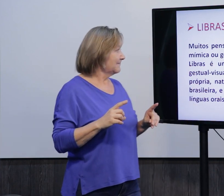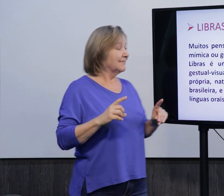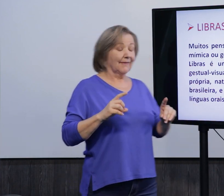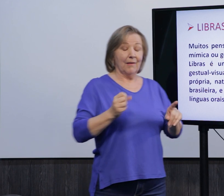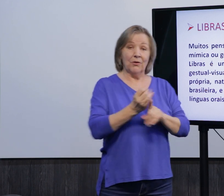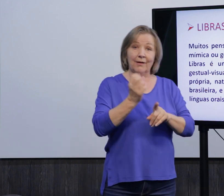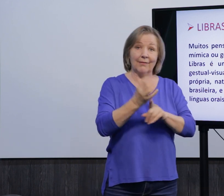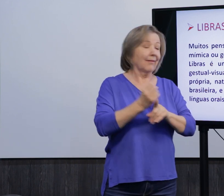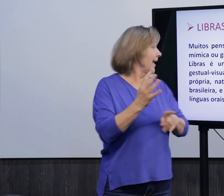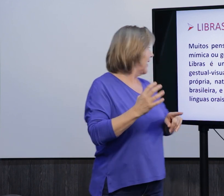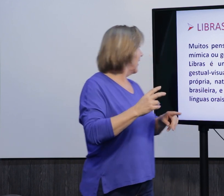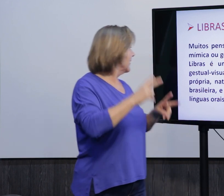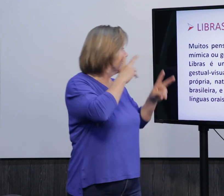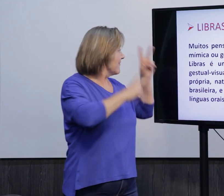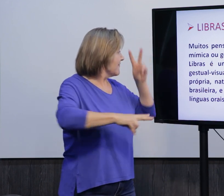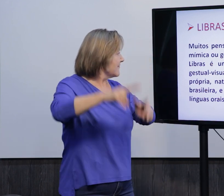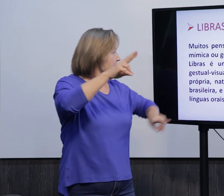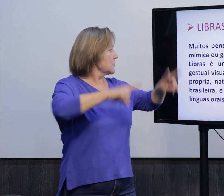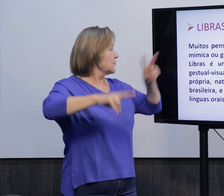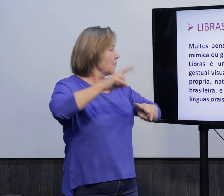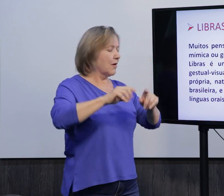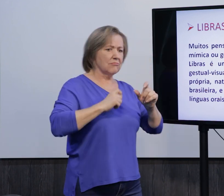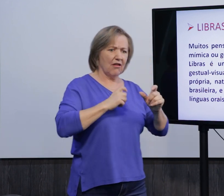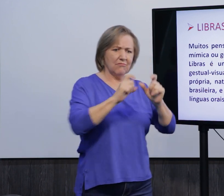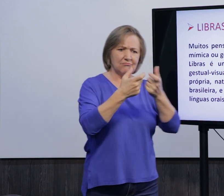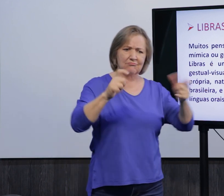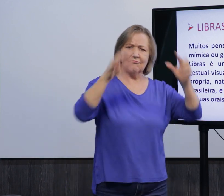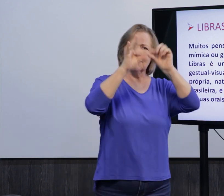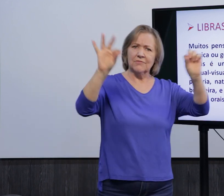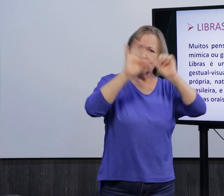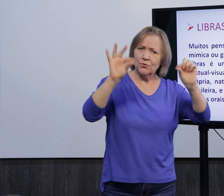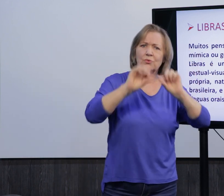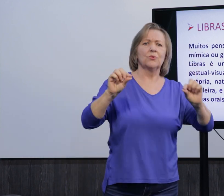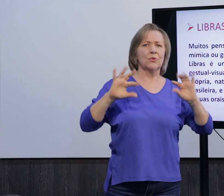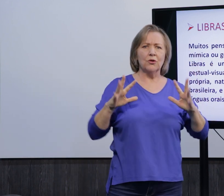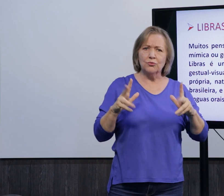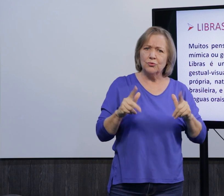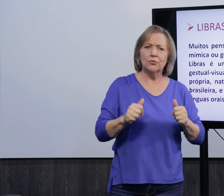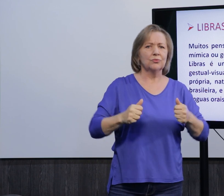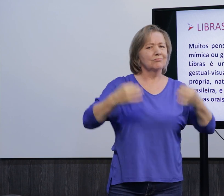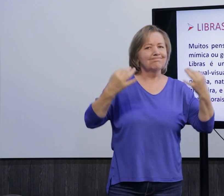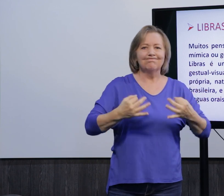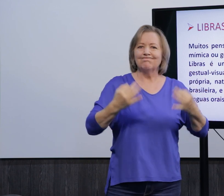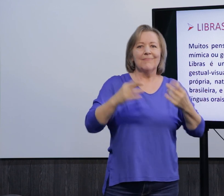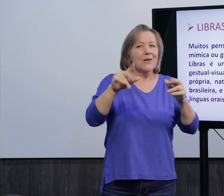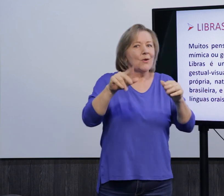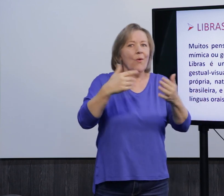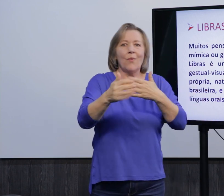Né, ela é uma modalidade, né, visoespacial. Que possui uma gramática, que possui, né, uma estrutura, né. E é